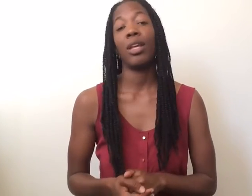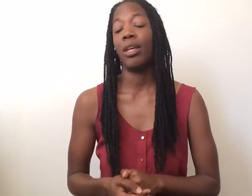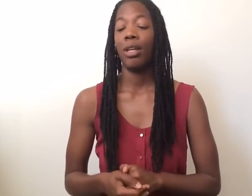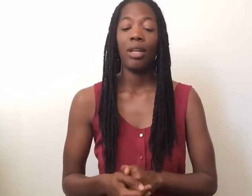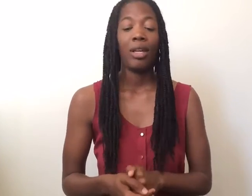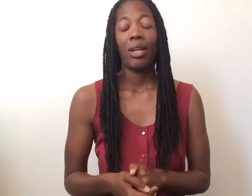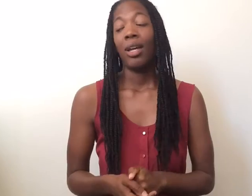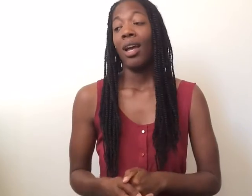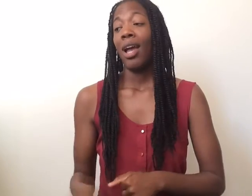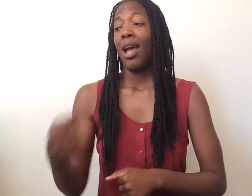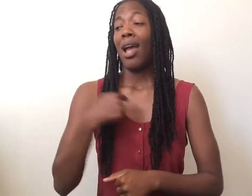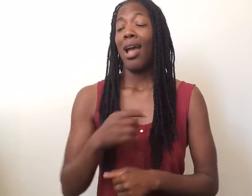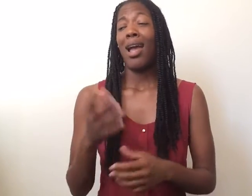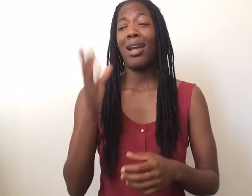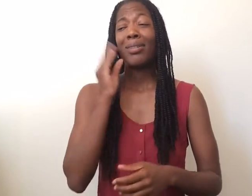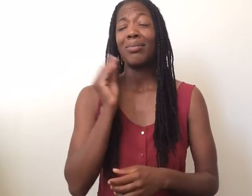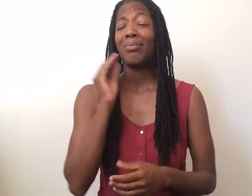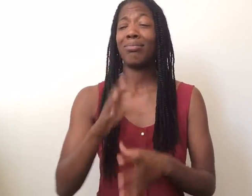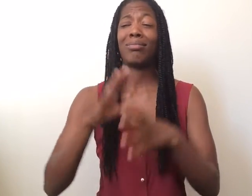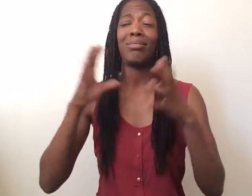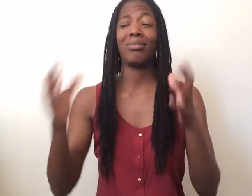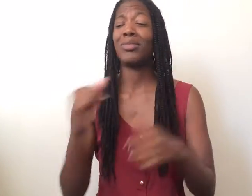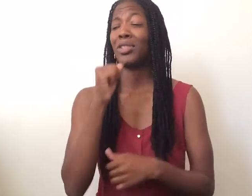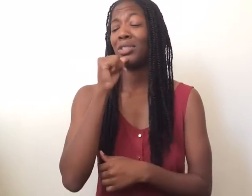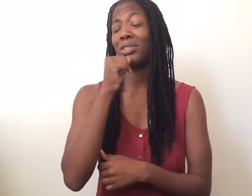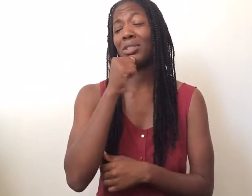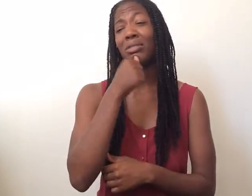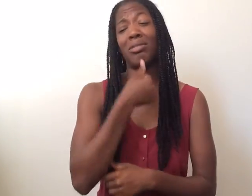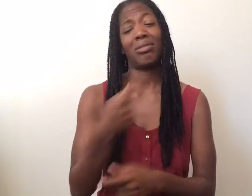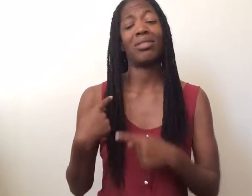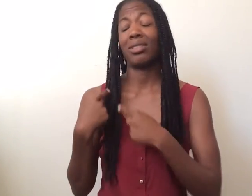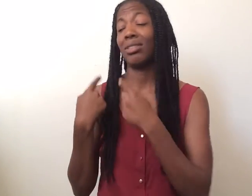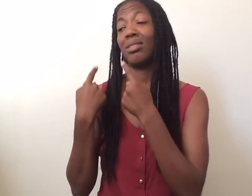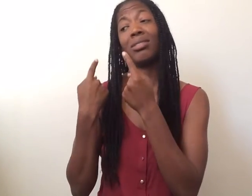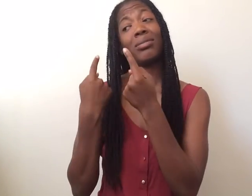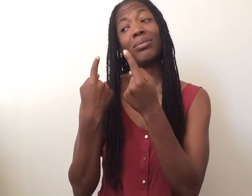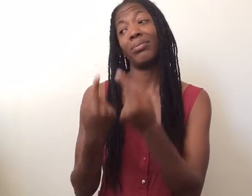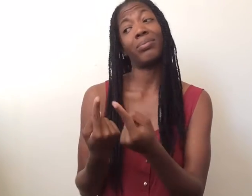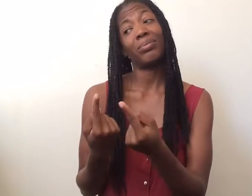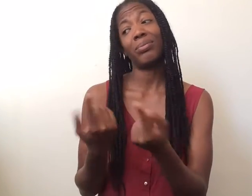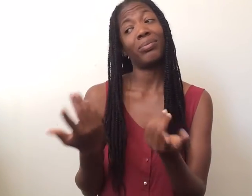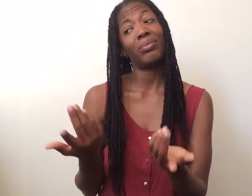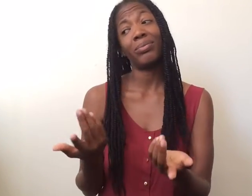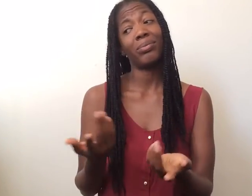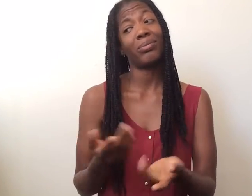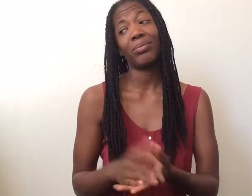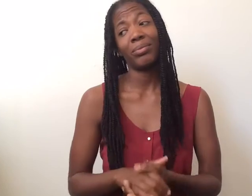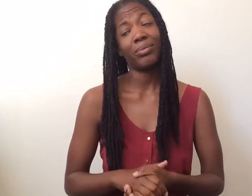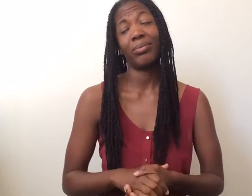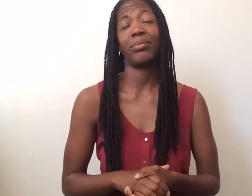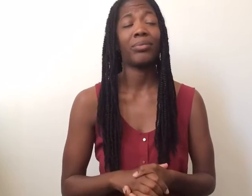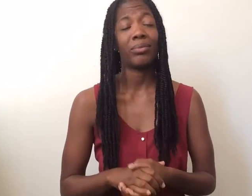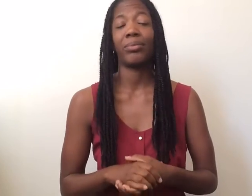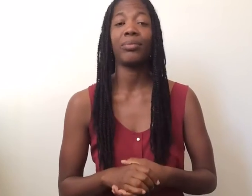Tú no sabes todo lo que yo sufrí No, no, no